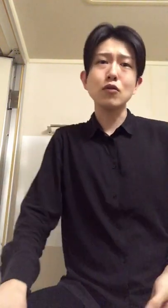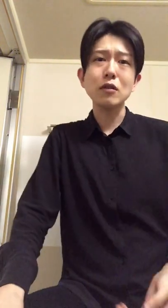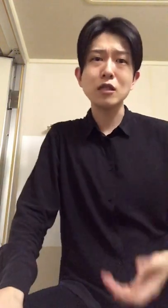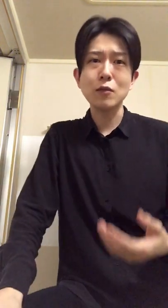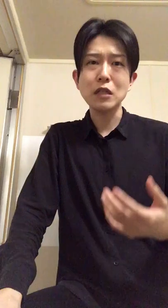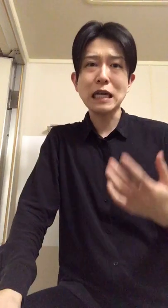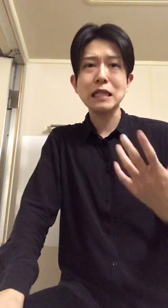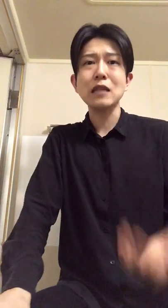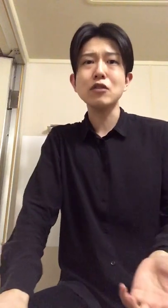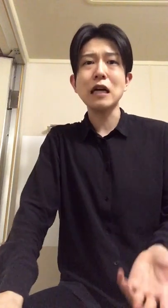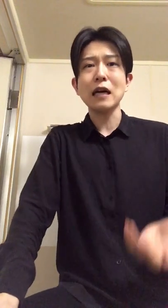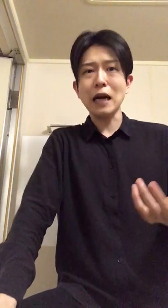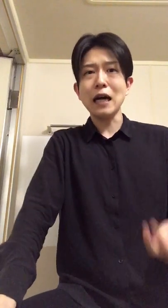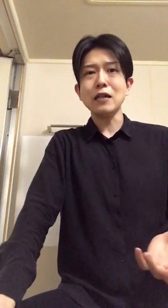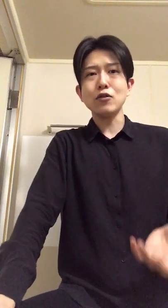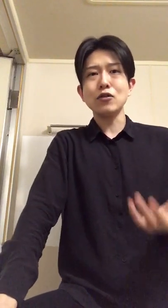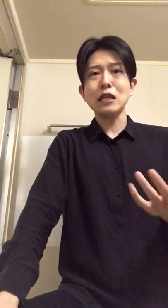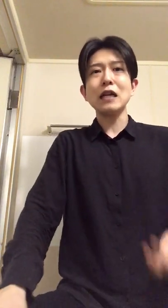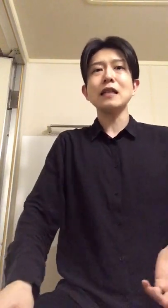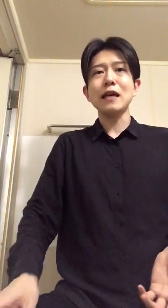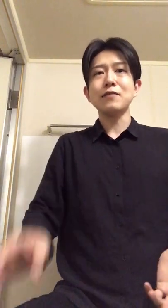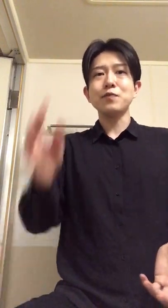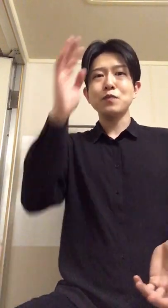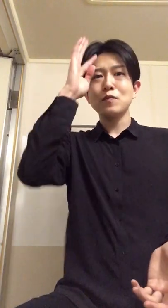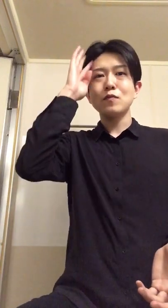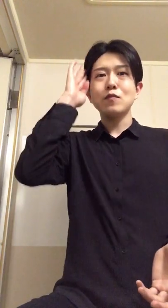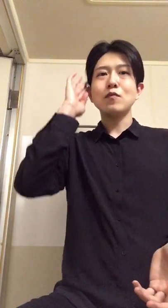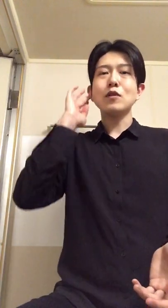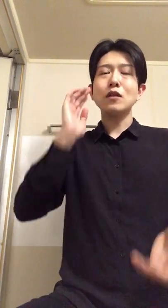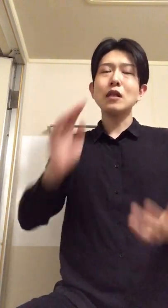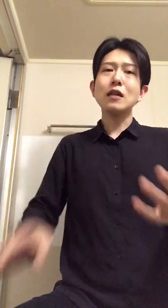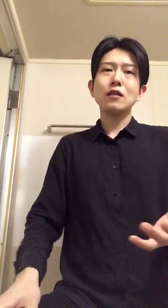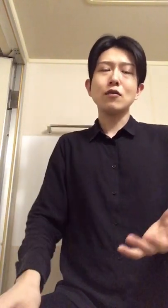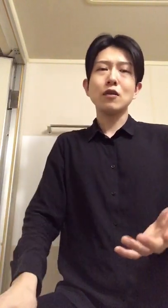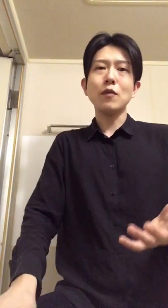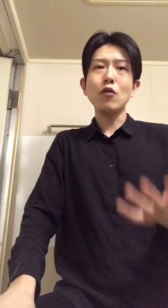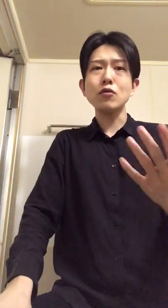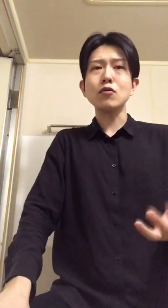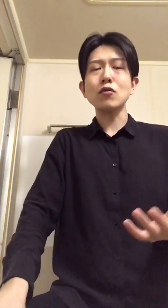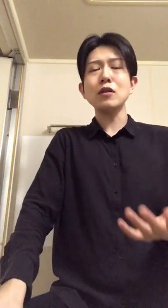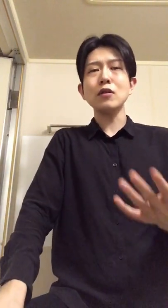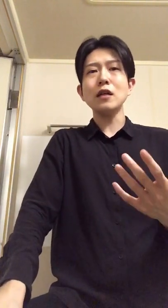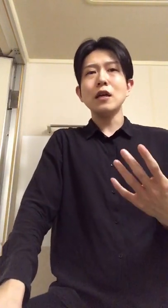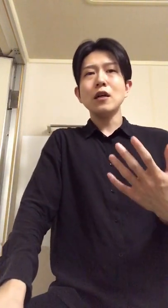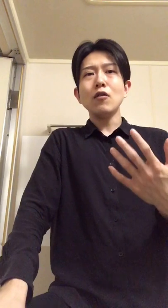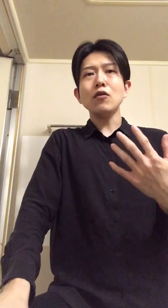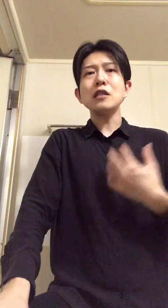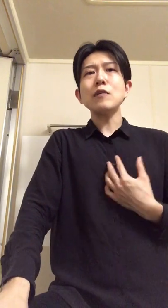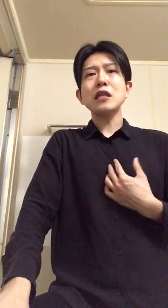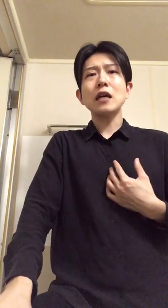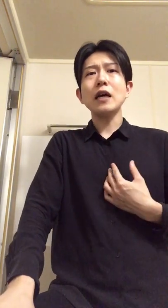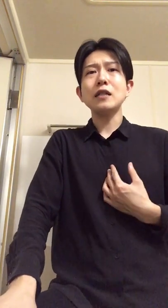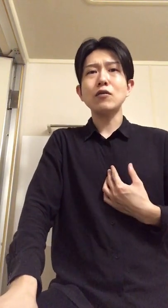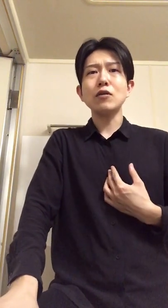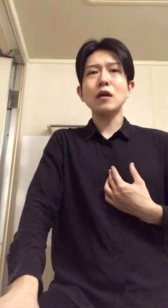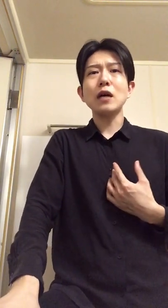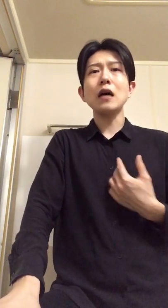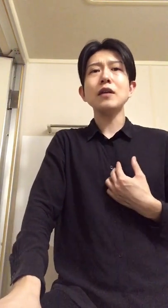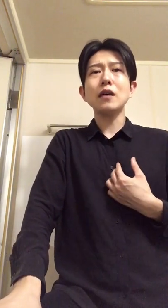藤照樹様でやってるじゃんかそういうキャラでキャラっていうか本当に俺様世界一俺様神だ